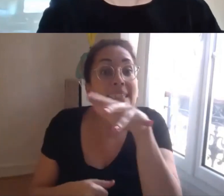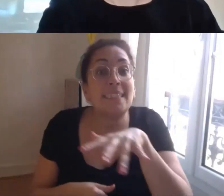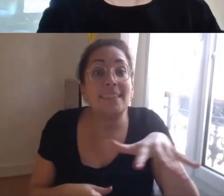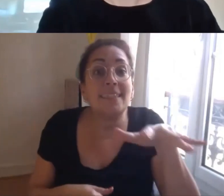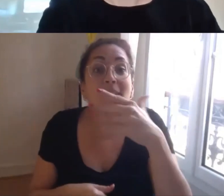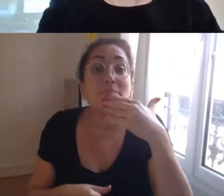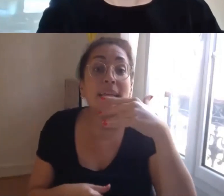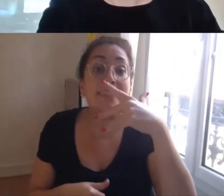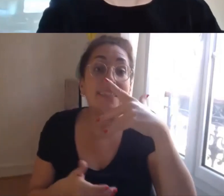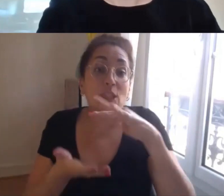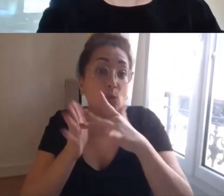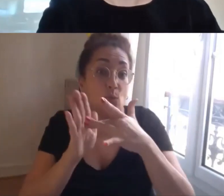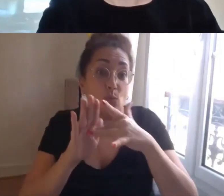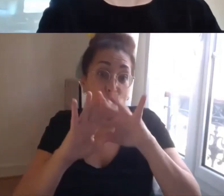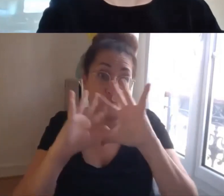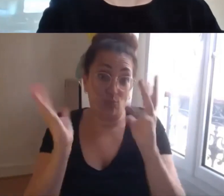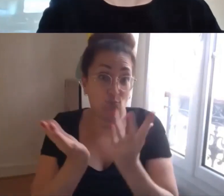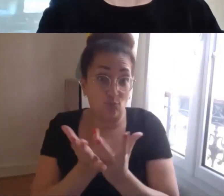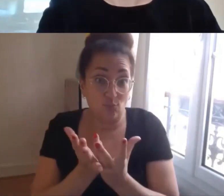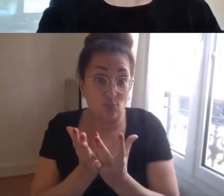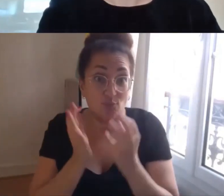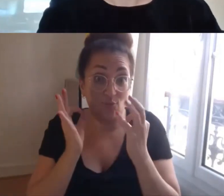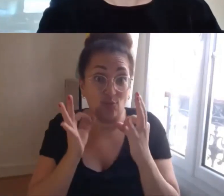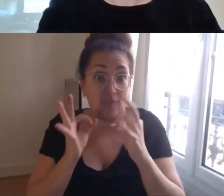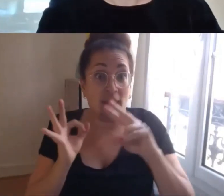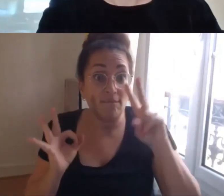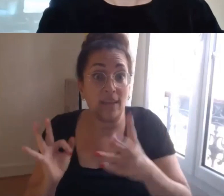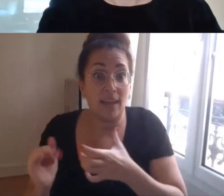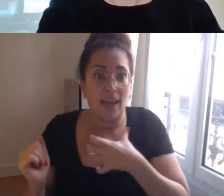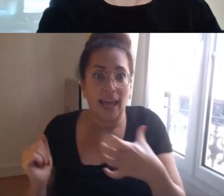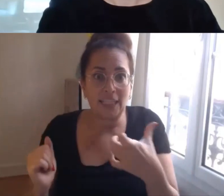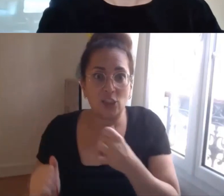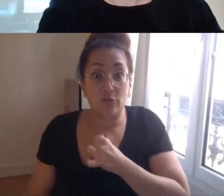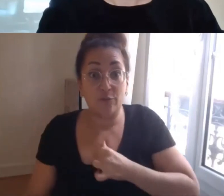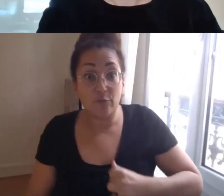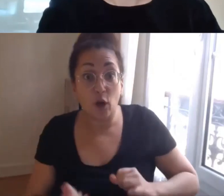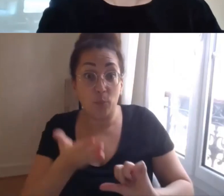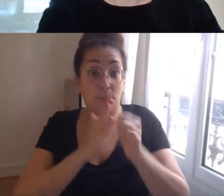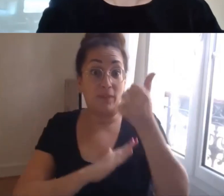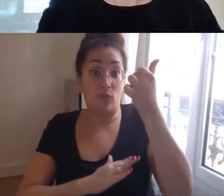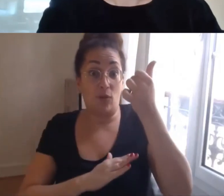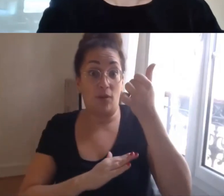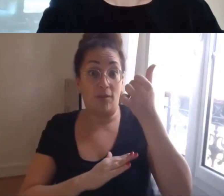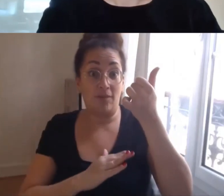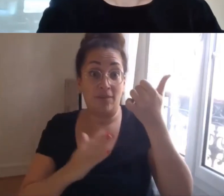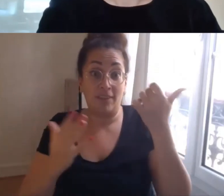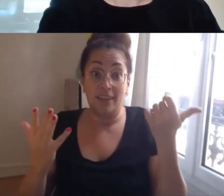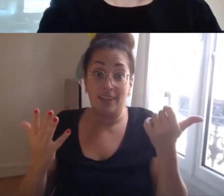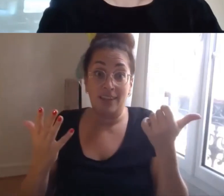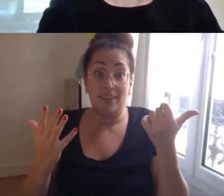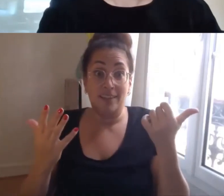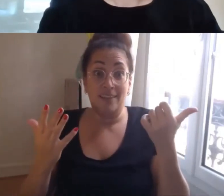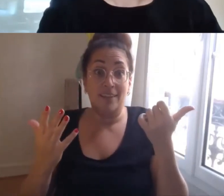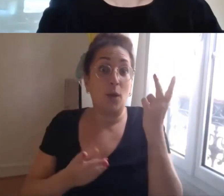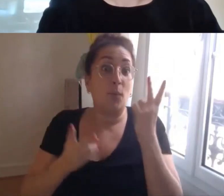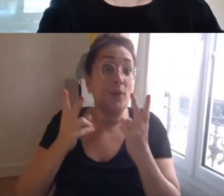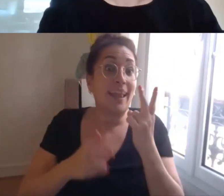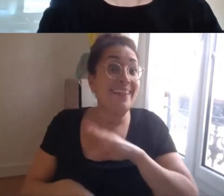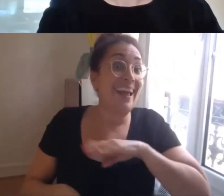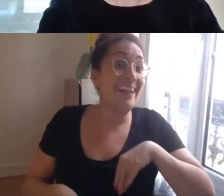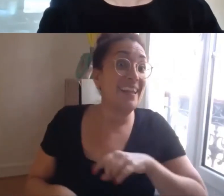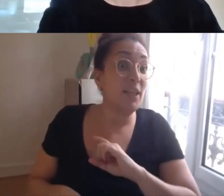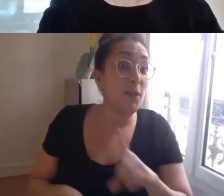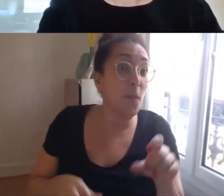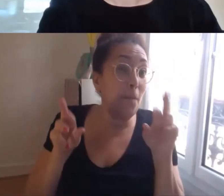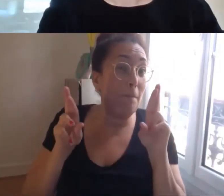à tous pour cette séquence qui est extrêmement enrichissante qui est une première pour nous c'est la première je l'espère d'une longue série avec la